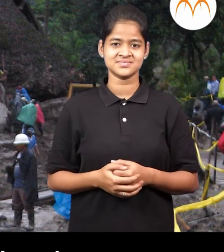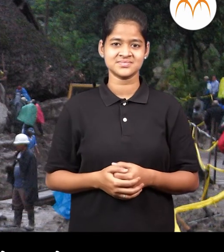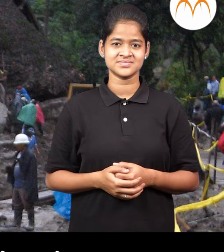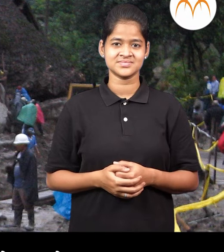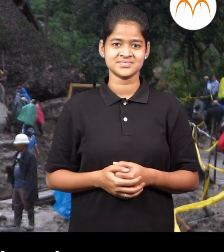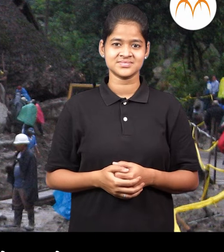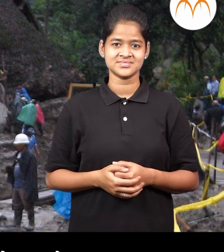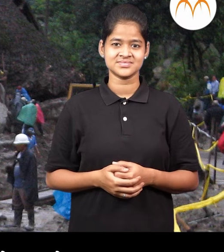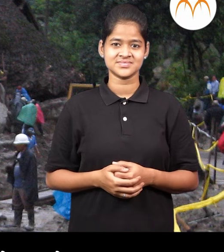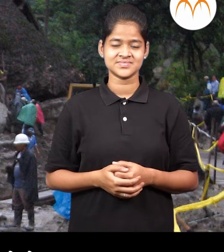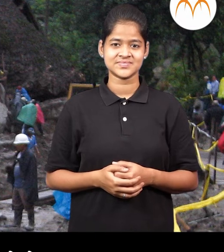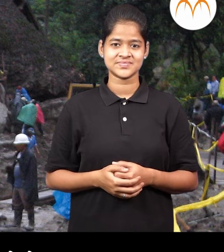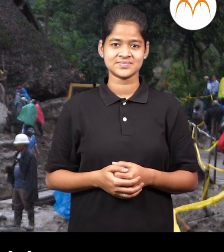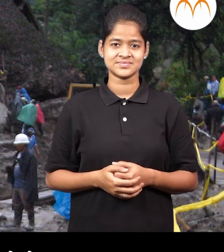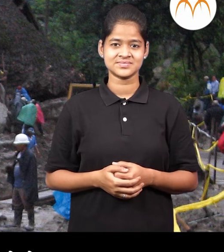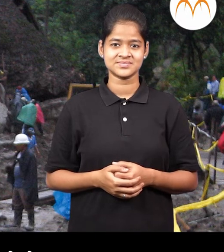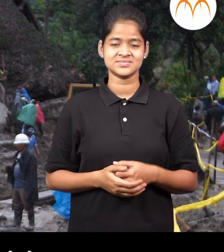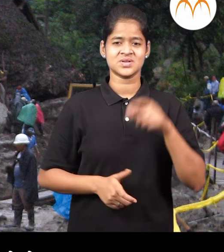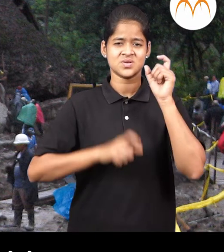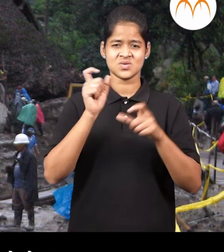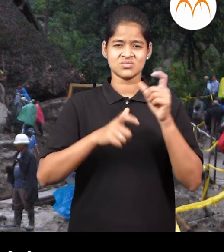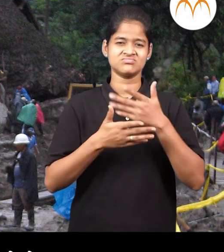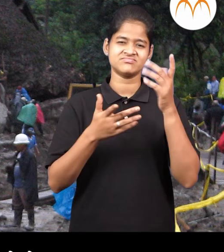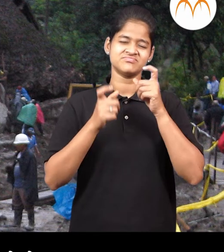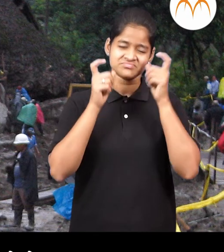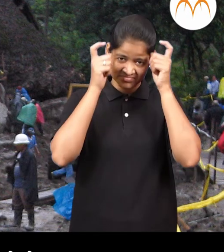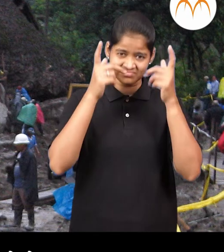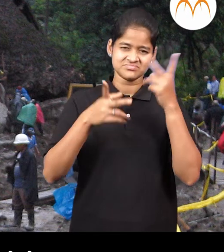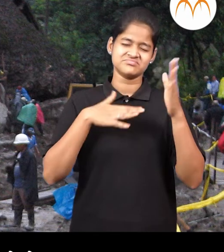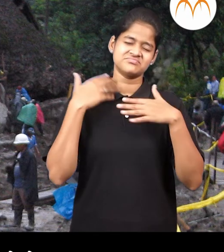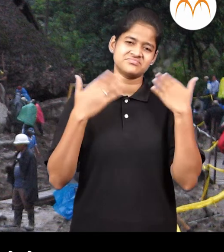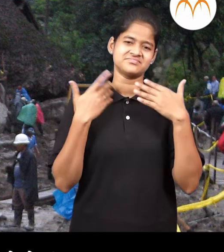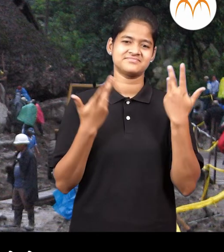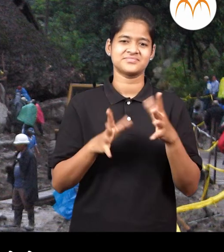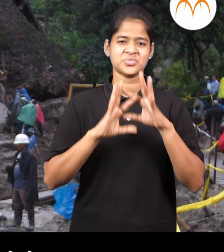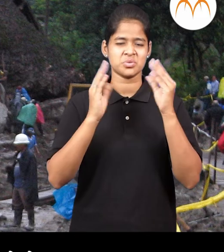जोरात कोस्वएला त्यात बरेच लोग जनावरे मेली